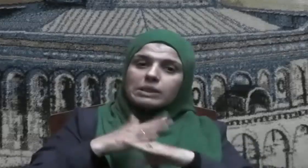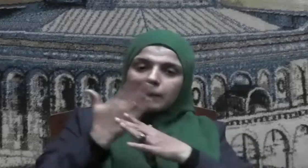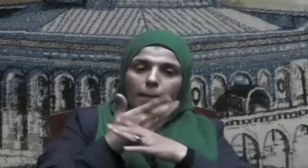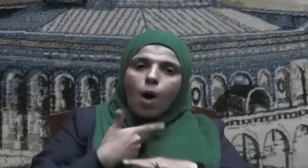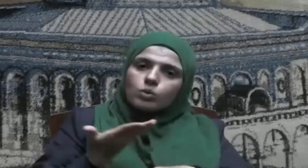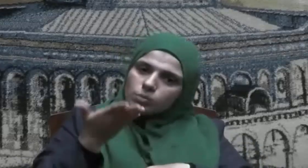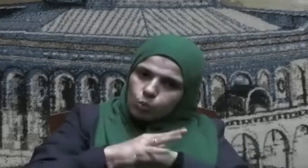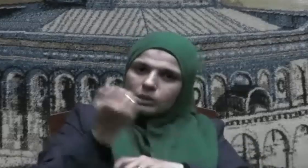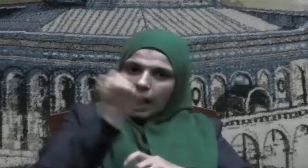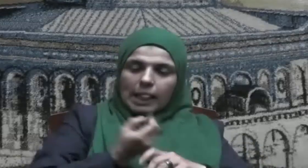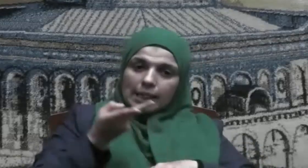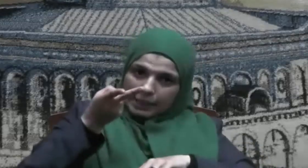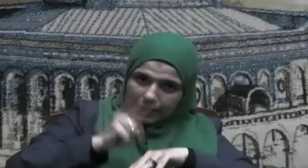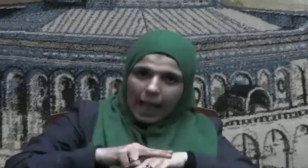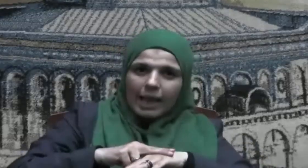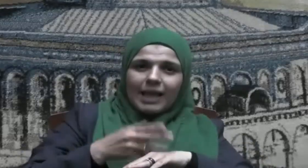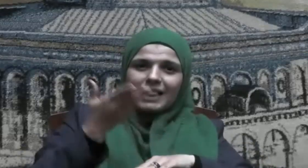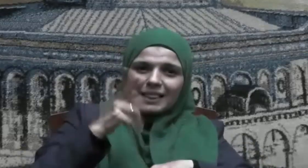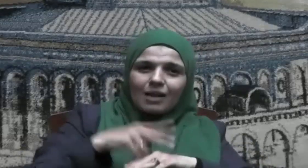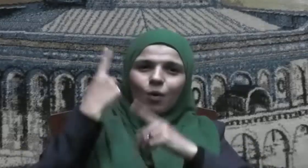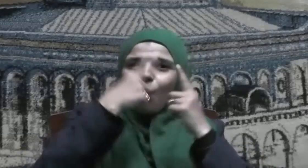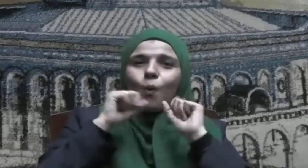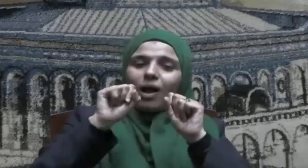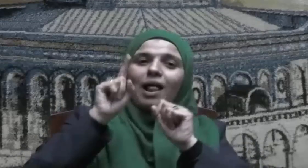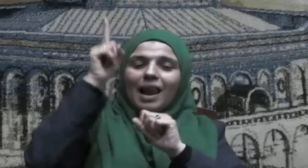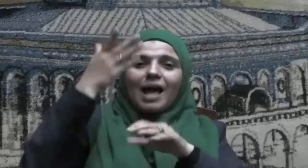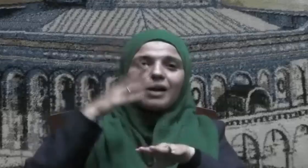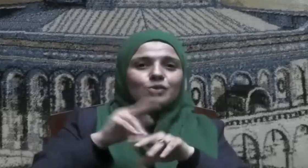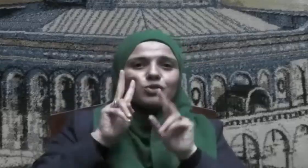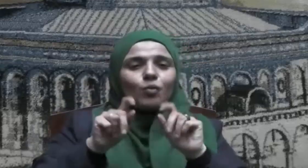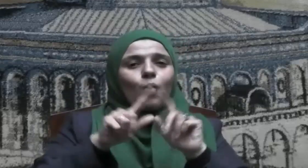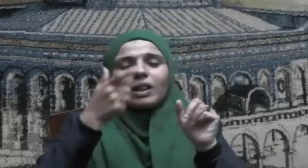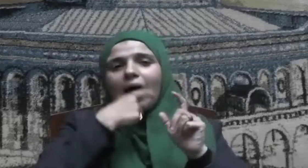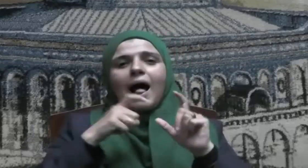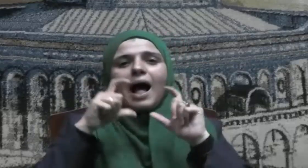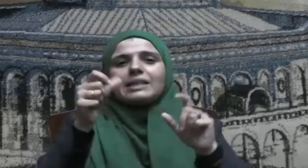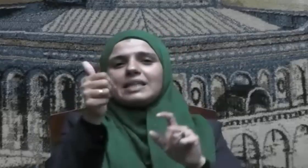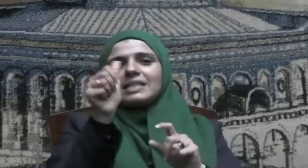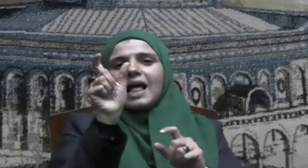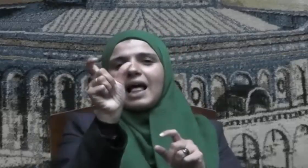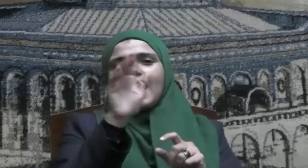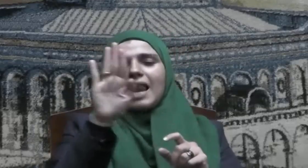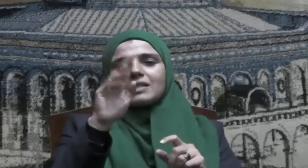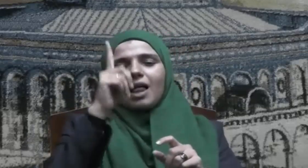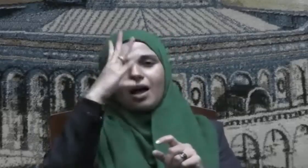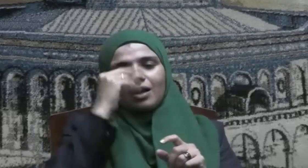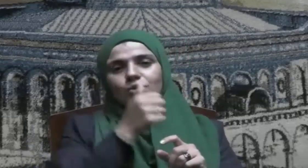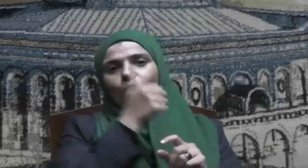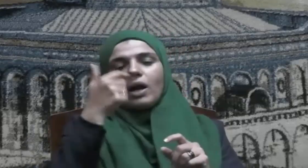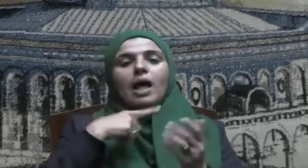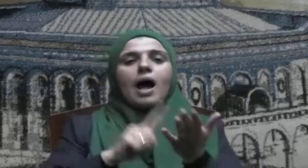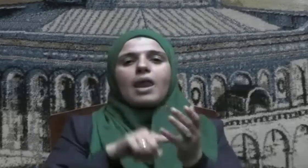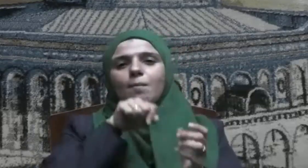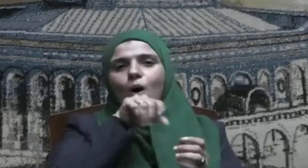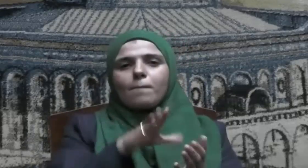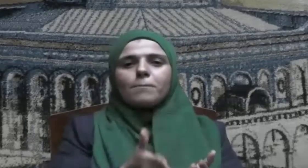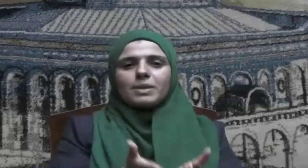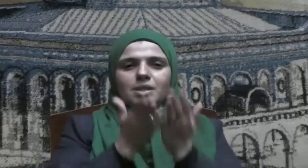في سبيل الله مرضى الأخرى كما في حديث أنس وضغار عنه أن النبي صلى الله عليه